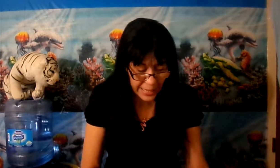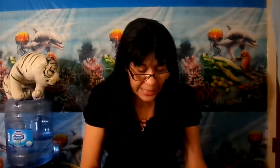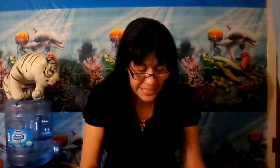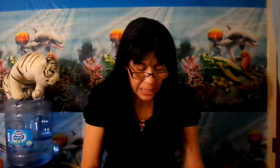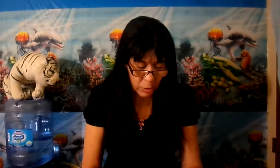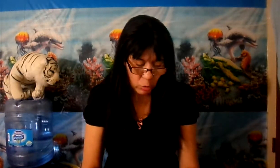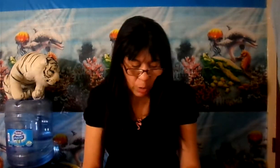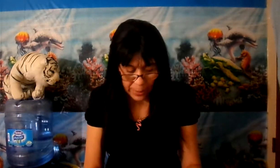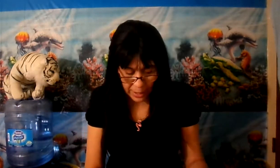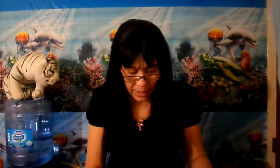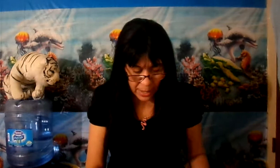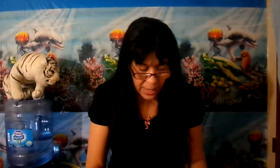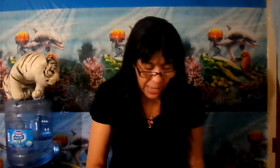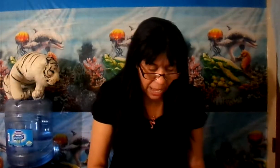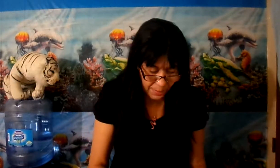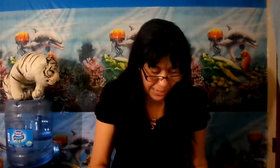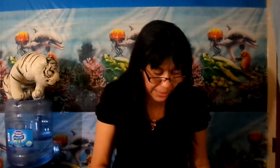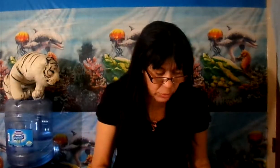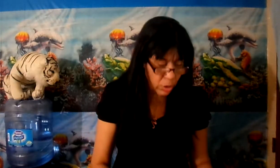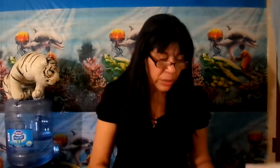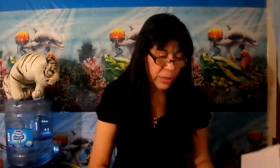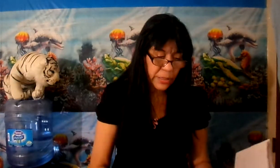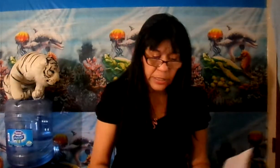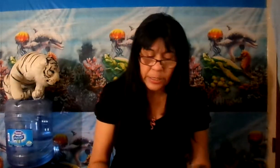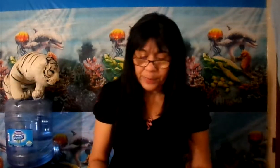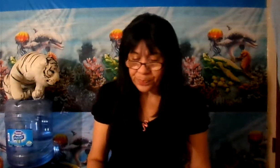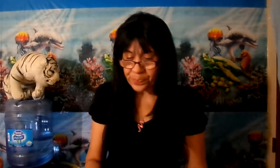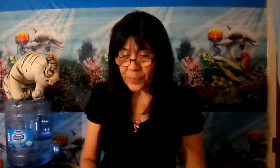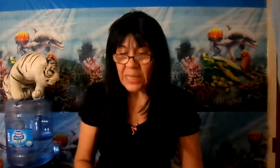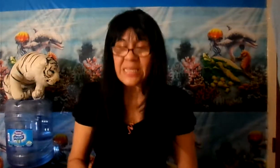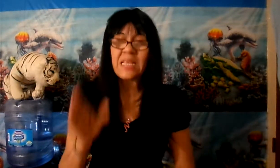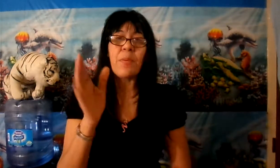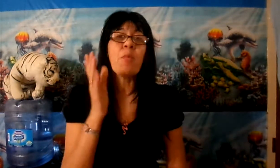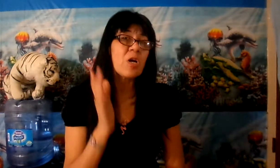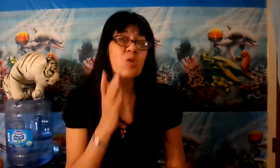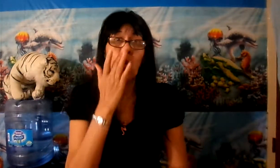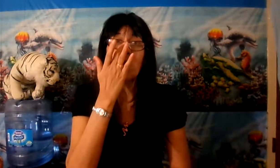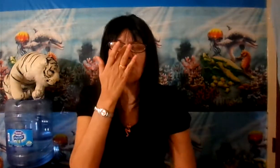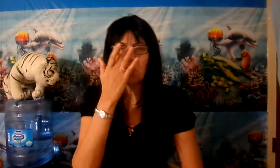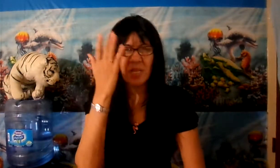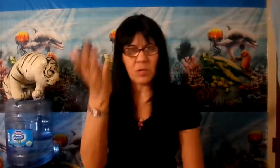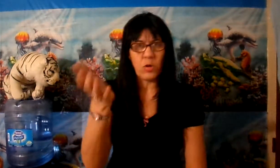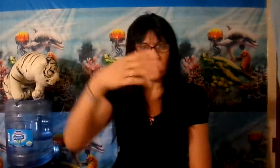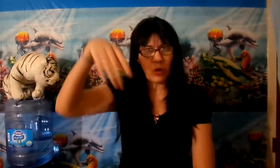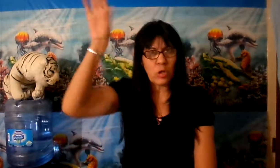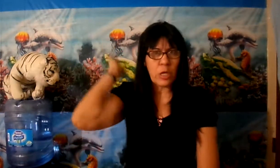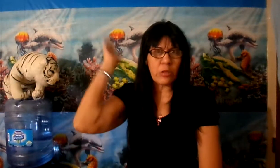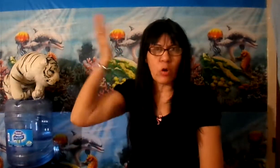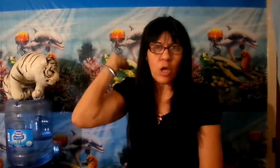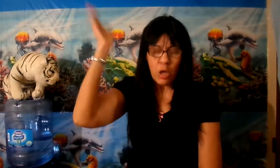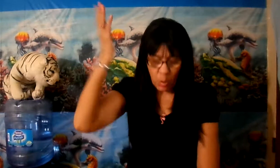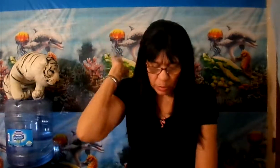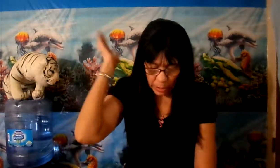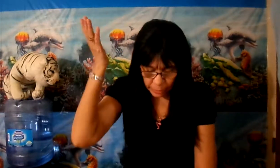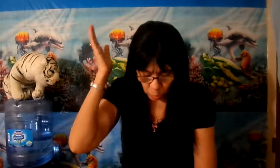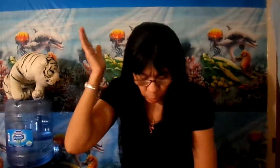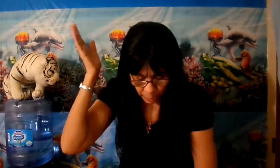iglesia y tú los ves hablando y sabemos que son juicios de Dios, esto como en el diluvio.